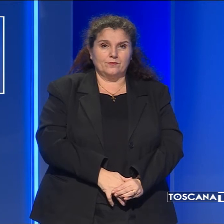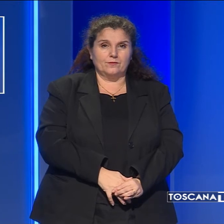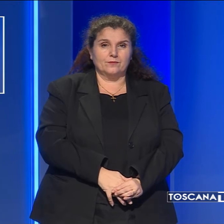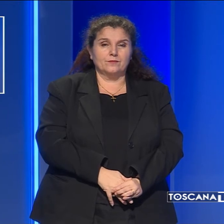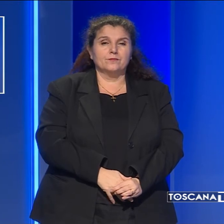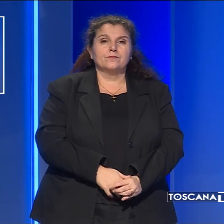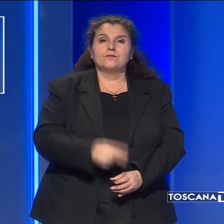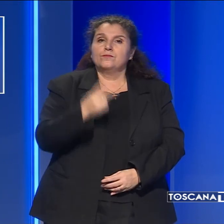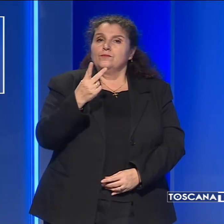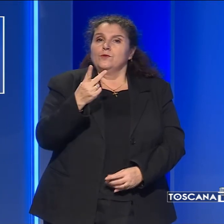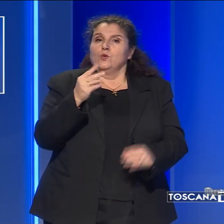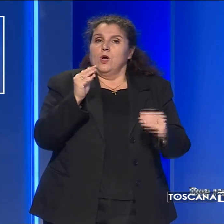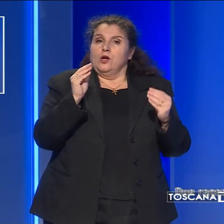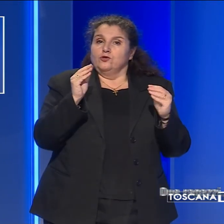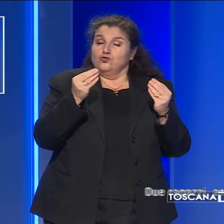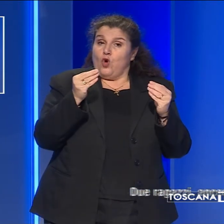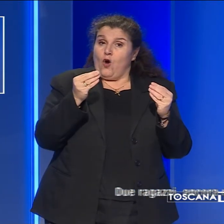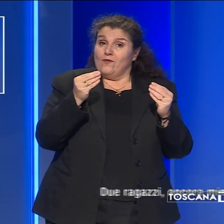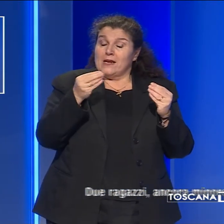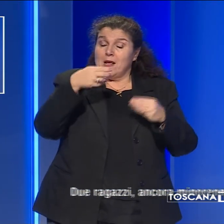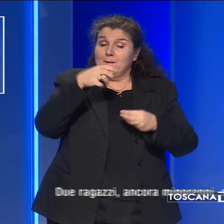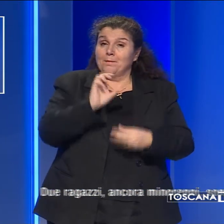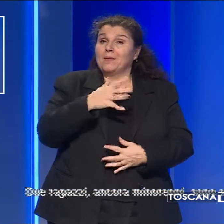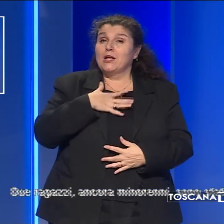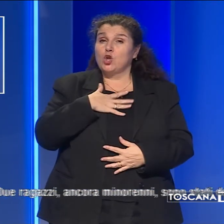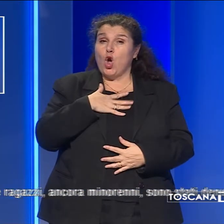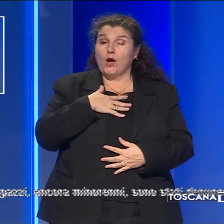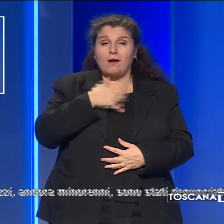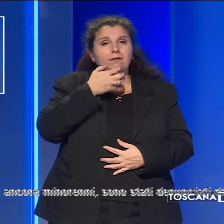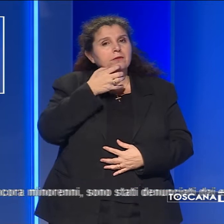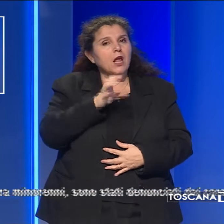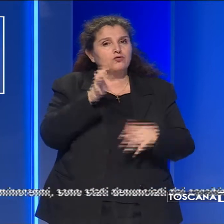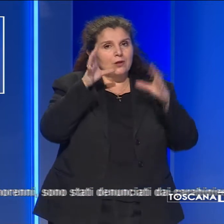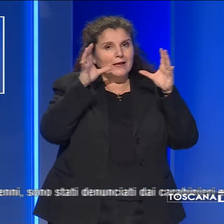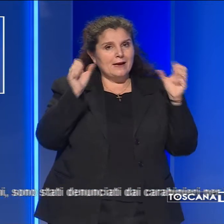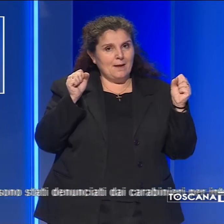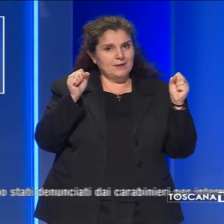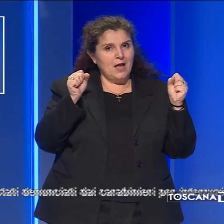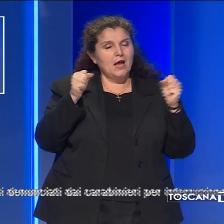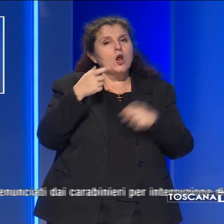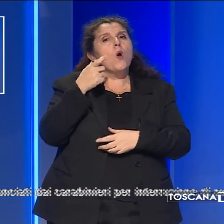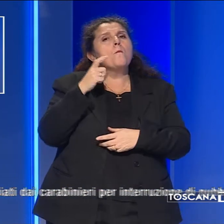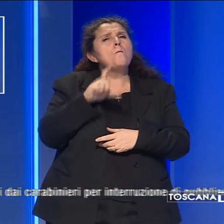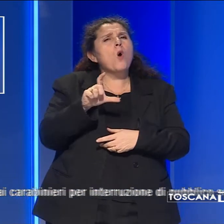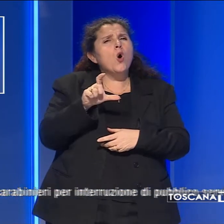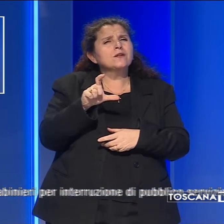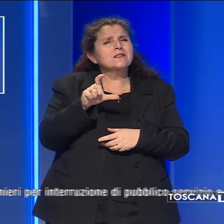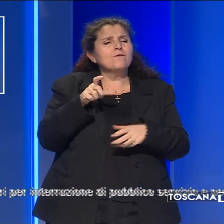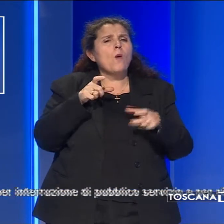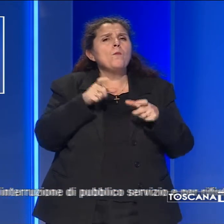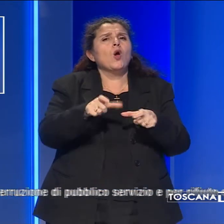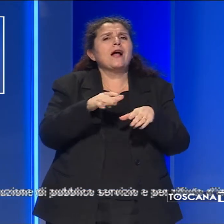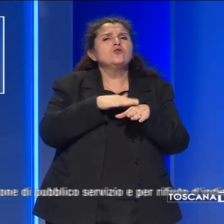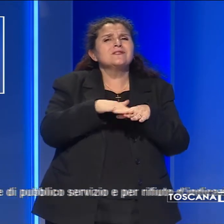Due ragazzi, ancora minorenni, sono stati denunciati dai carabinieri per interruzione di pubblico